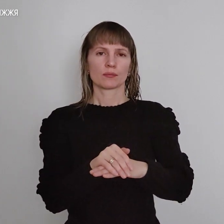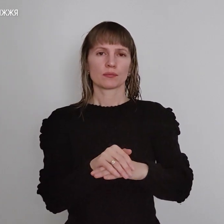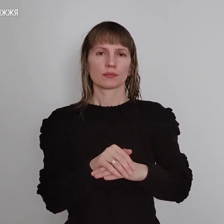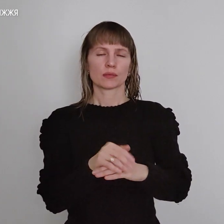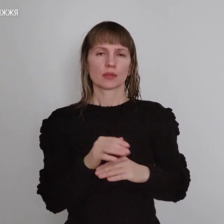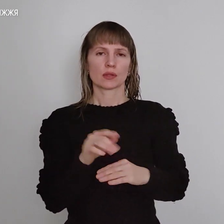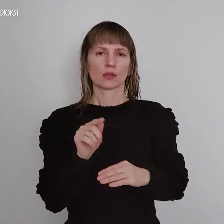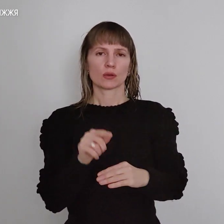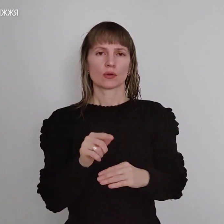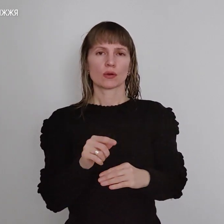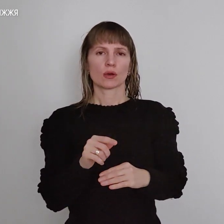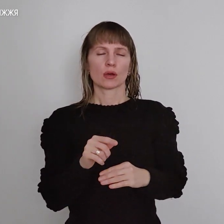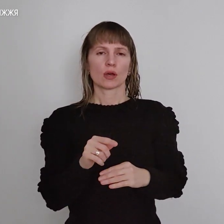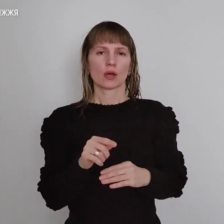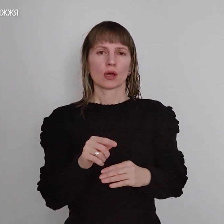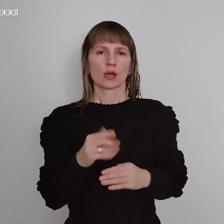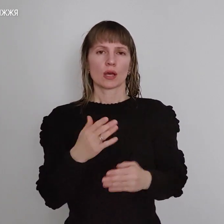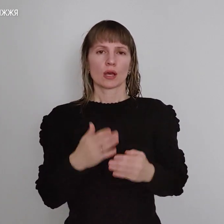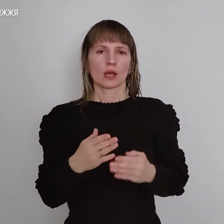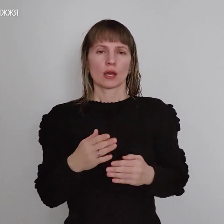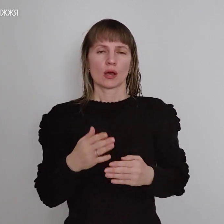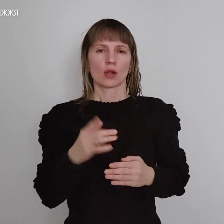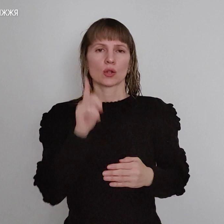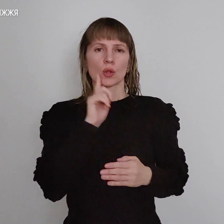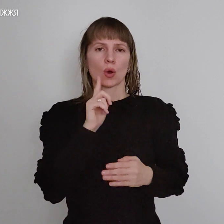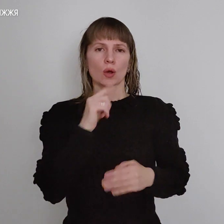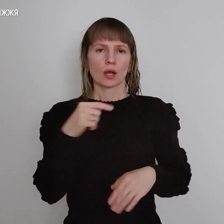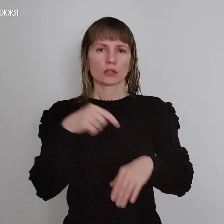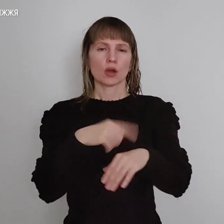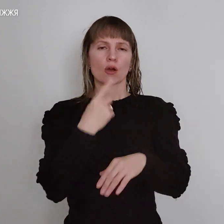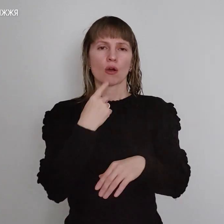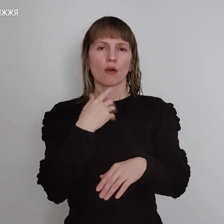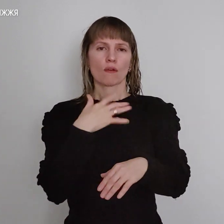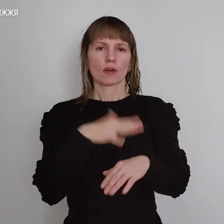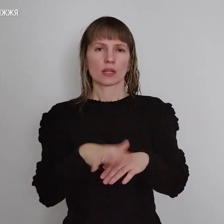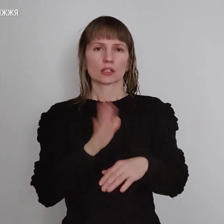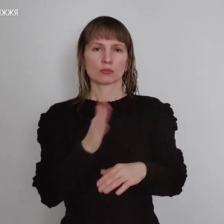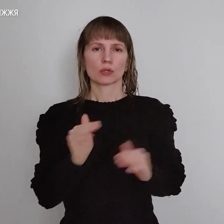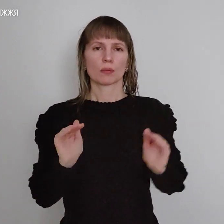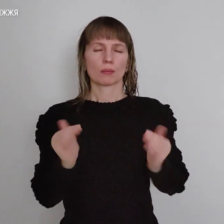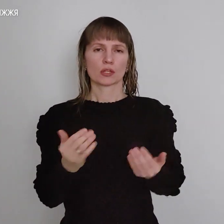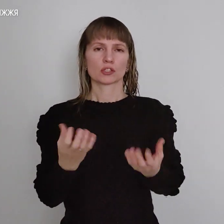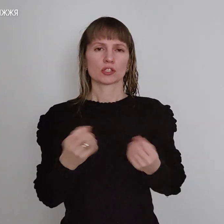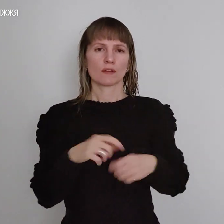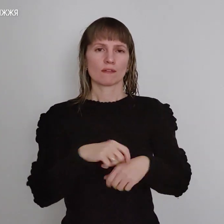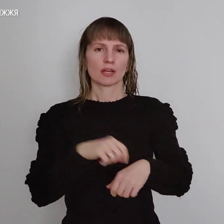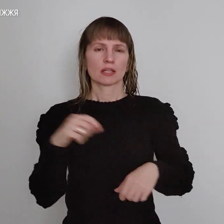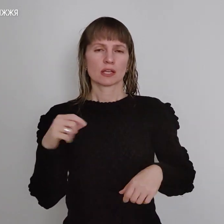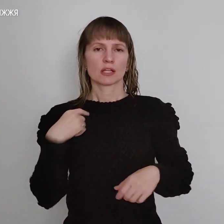Доки осколок сперчить в рані, кровотеча буде менше, крім того, витягуючи, ви можете себе